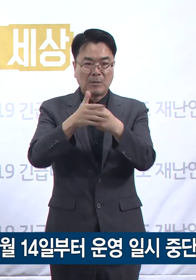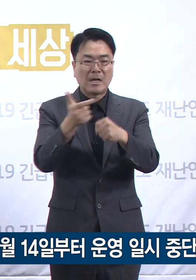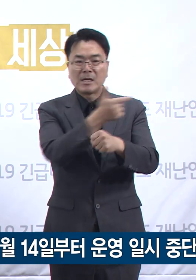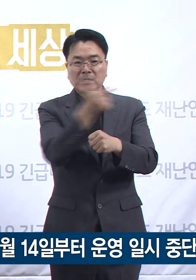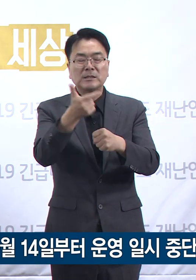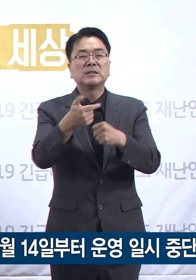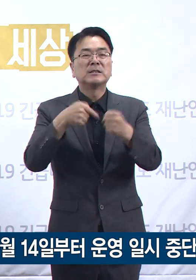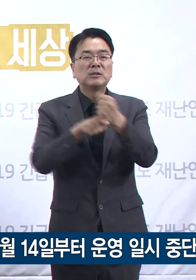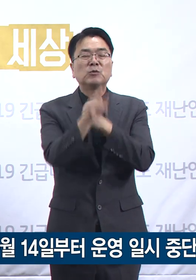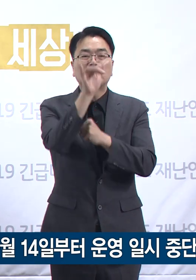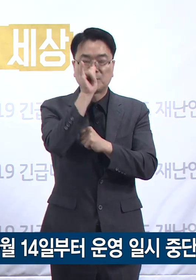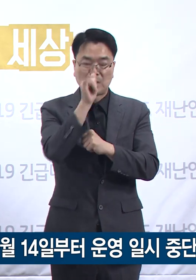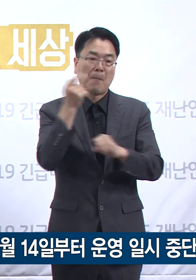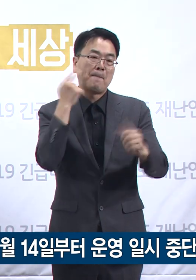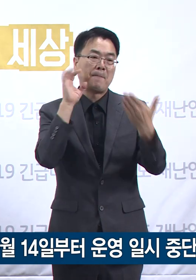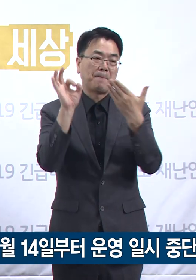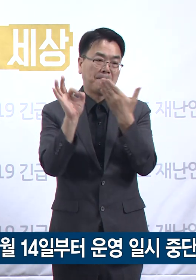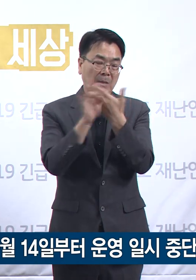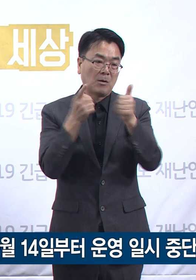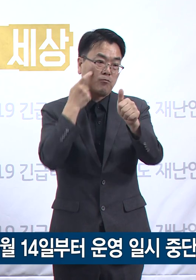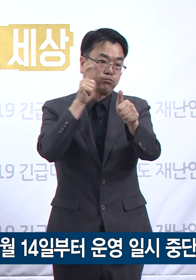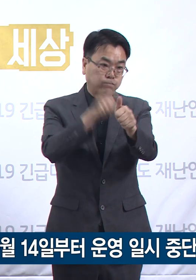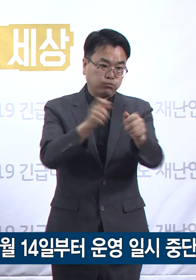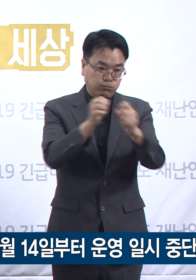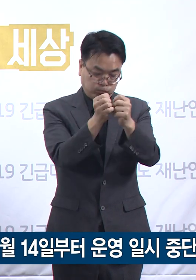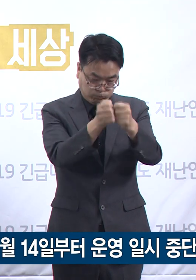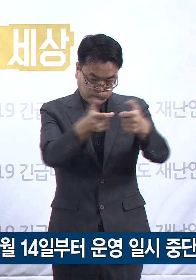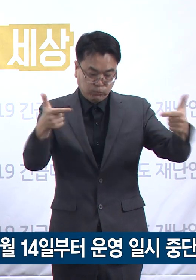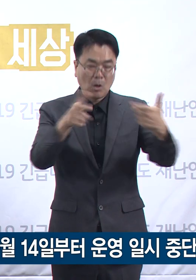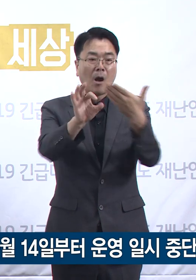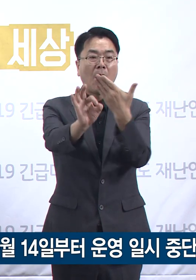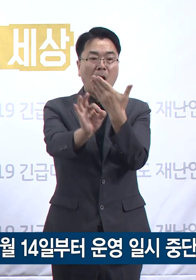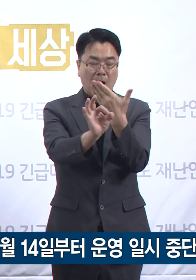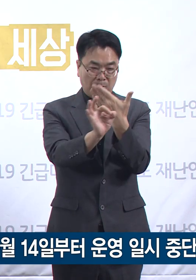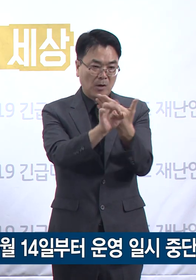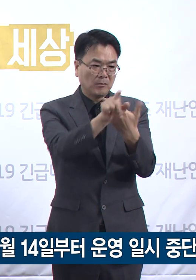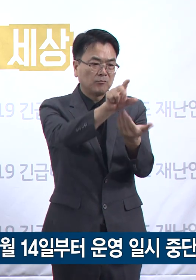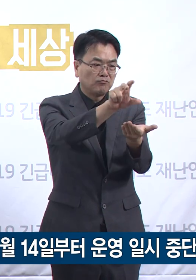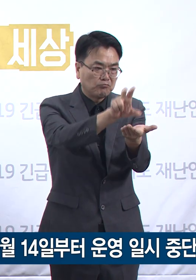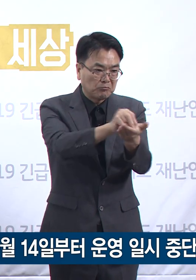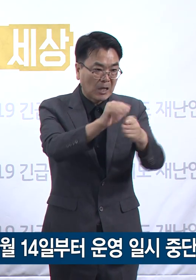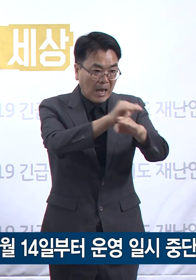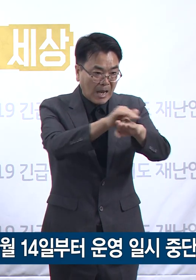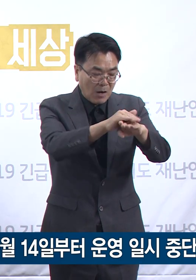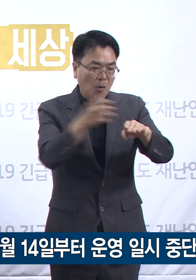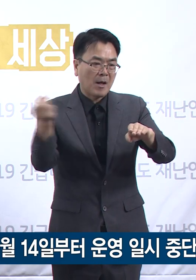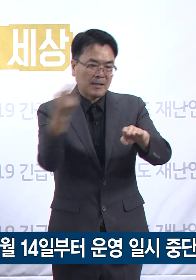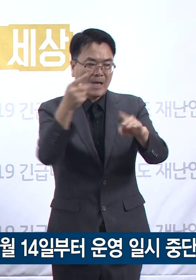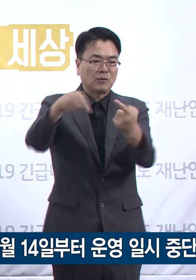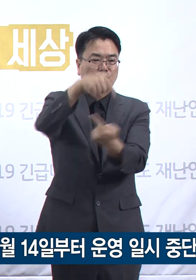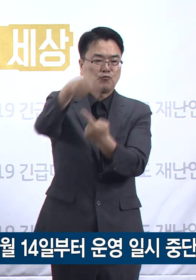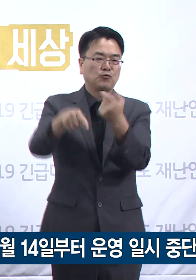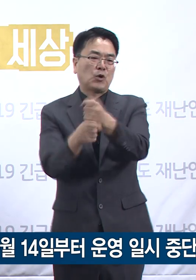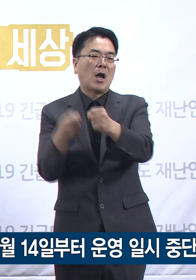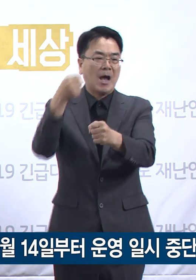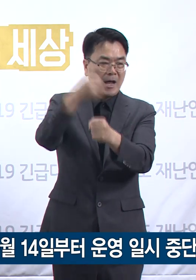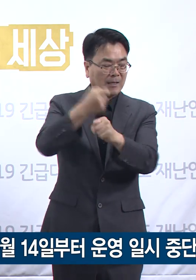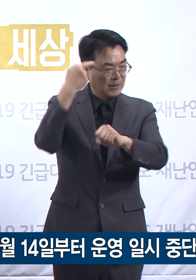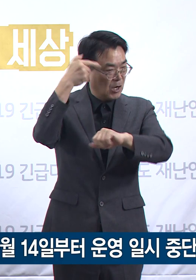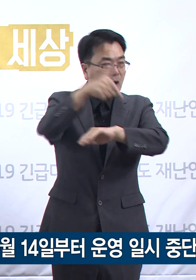확진자가 다시 확산될 경우 홈케어 시스템 운영 초기 문제점을 보완하여 재운영을 추진할 계획입니다.